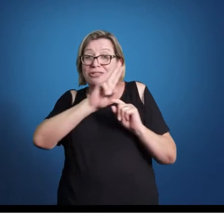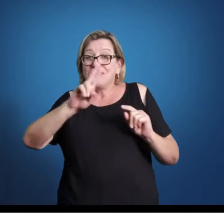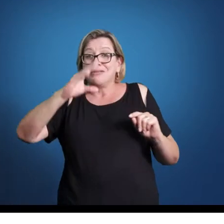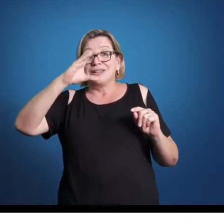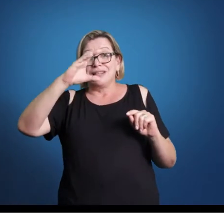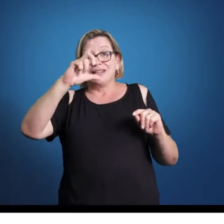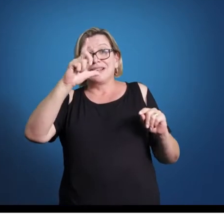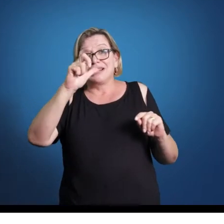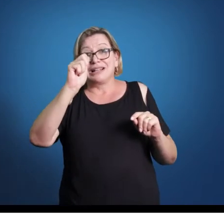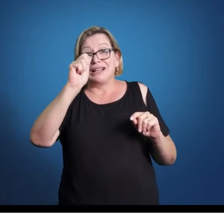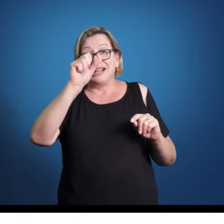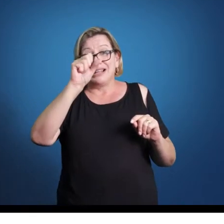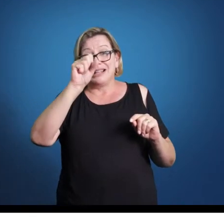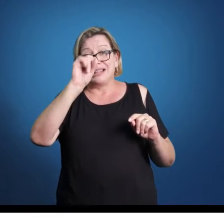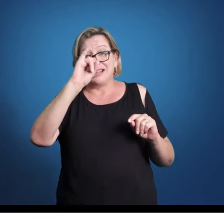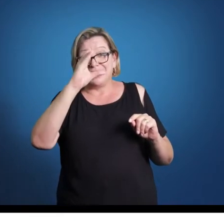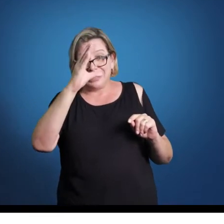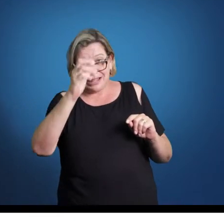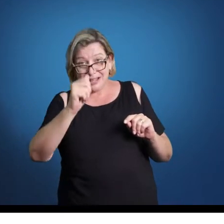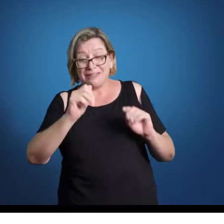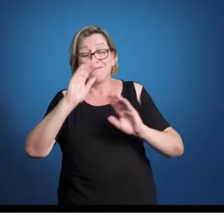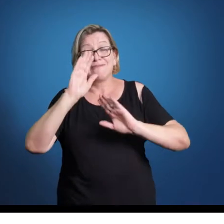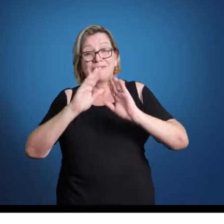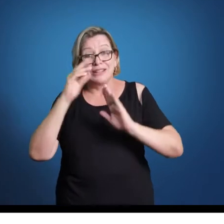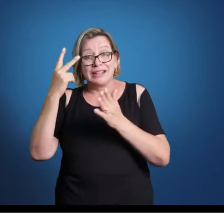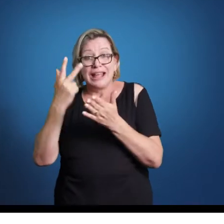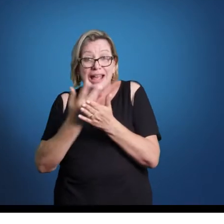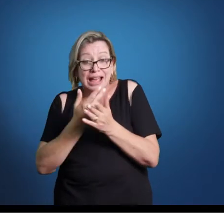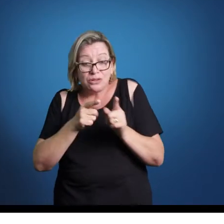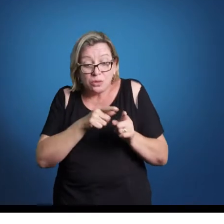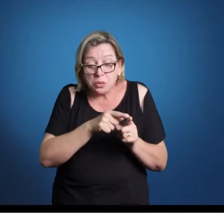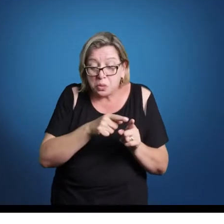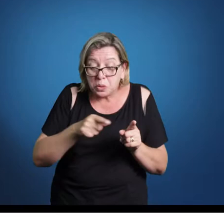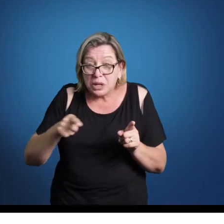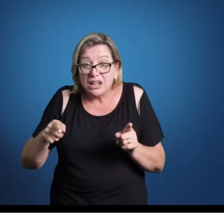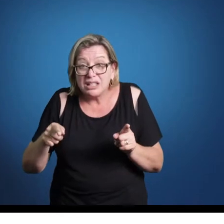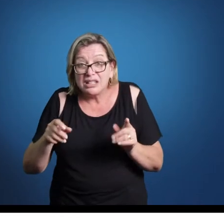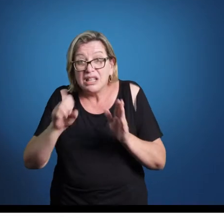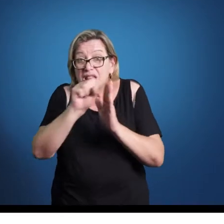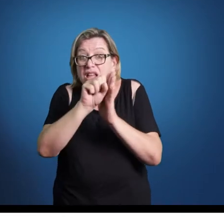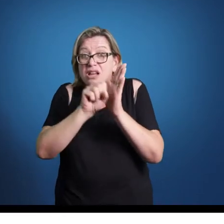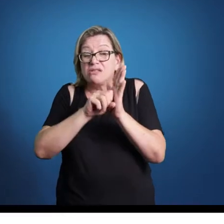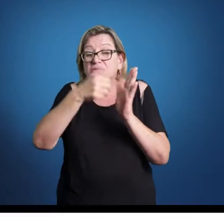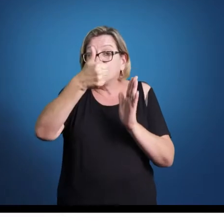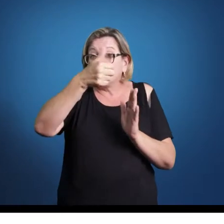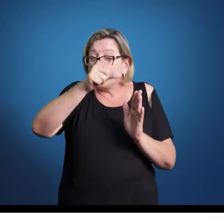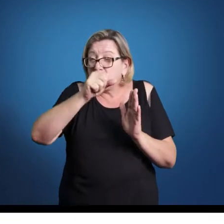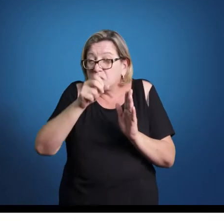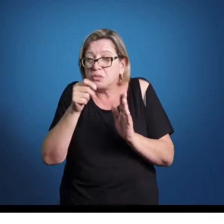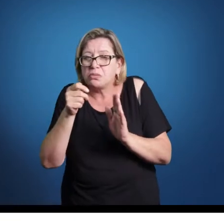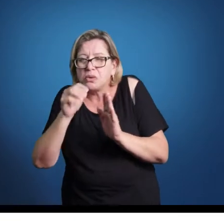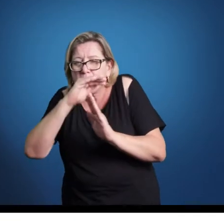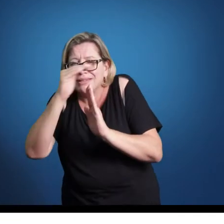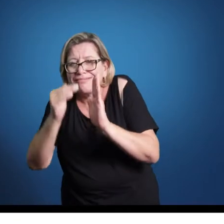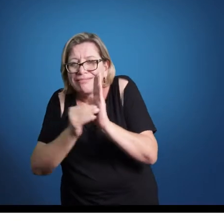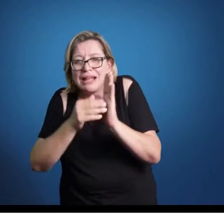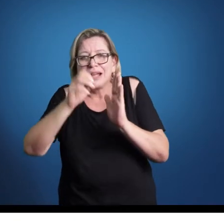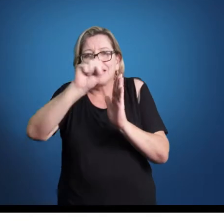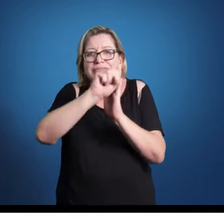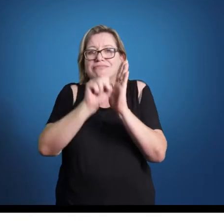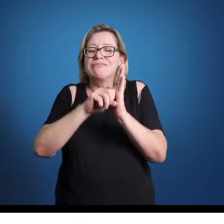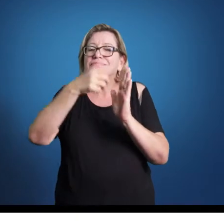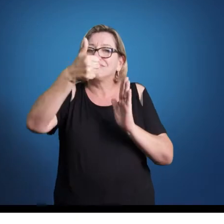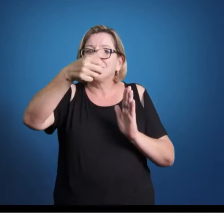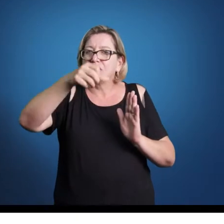muito comum antes de ouvir, mas é errado dizer música clássica, porque a música clássica é só um período do século XVIII, comecinho do século XIX. Não é errado, porque se